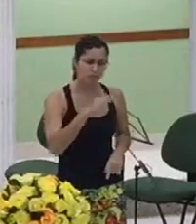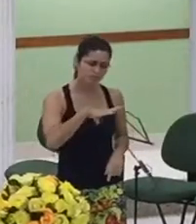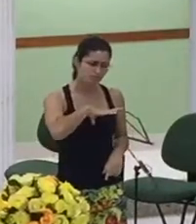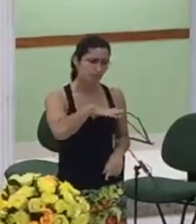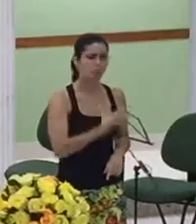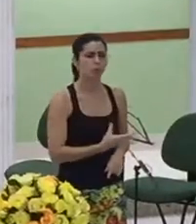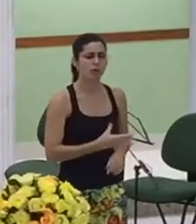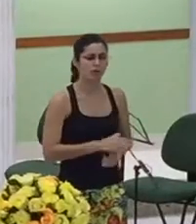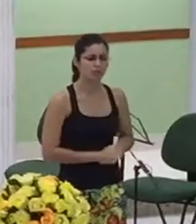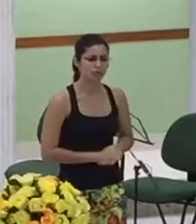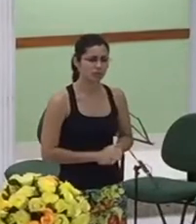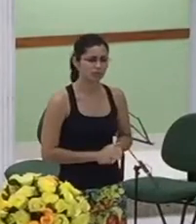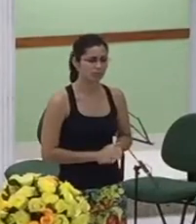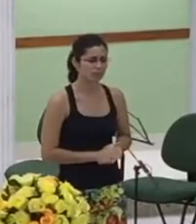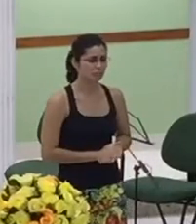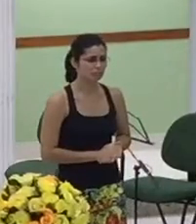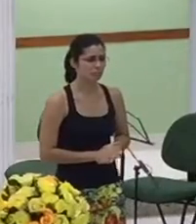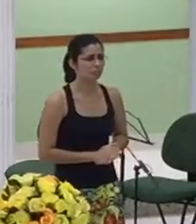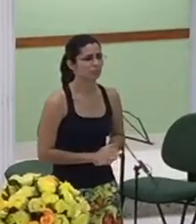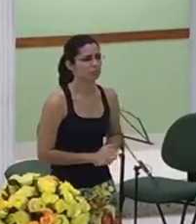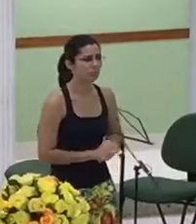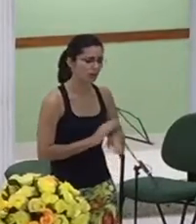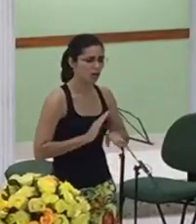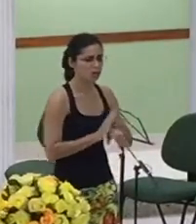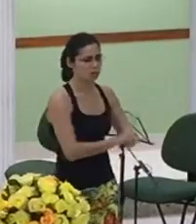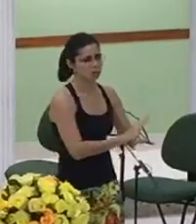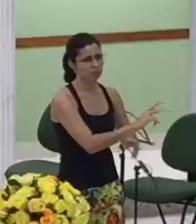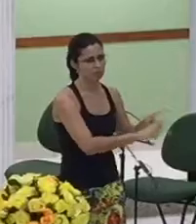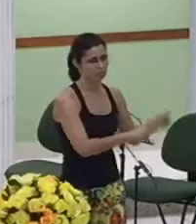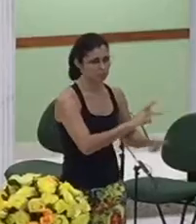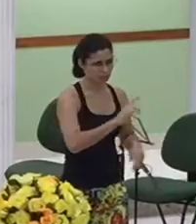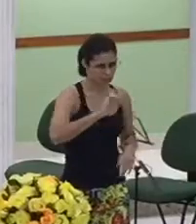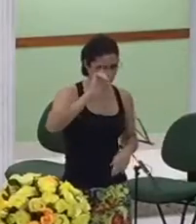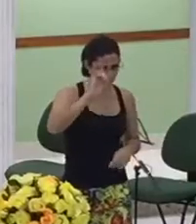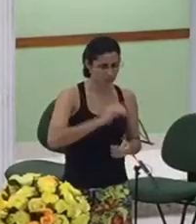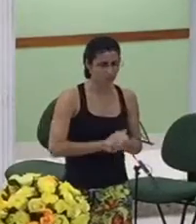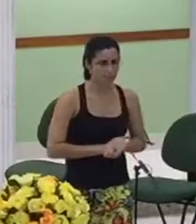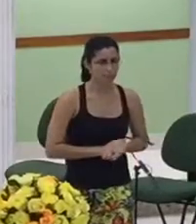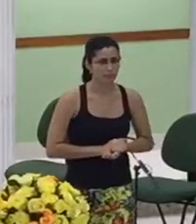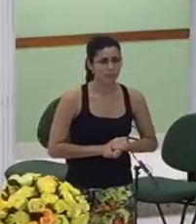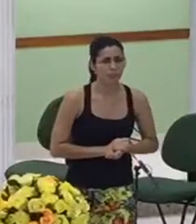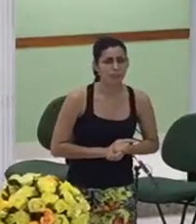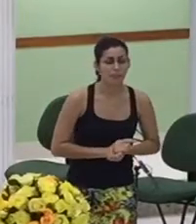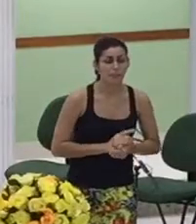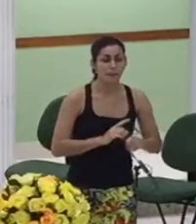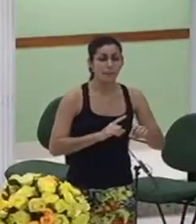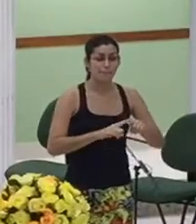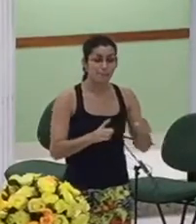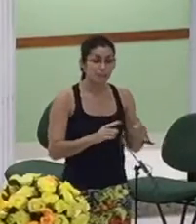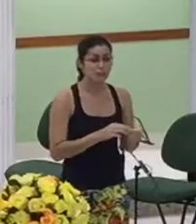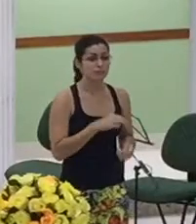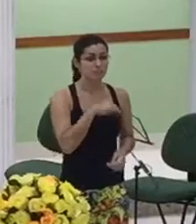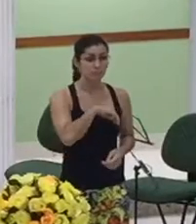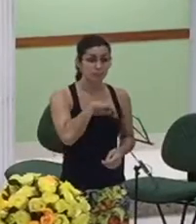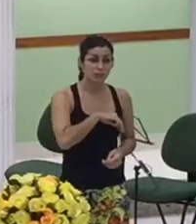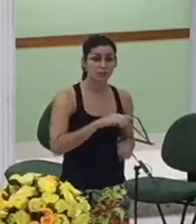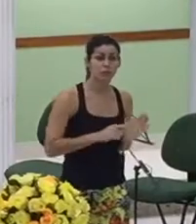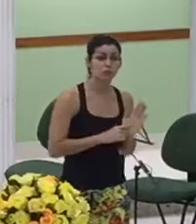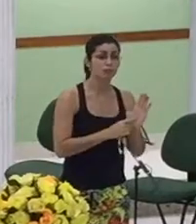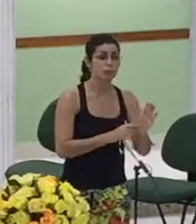de Deus e então Hebreus no capítulo 11 versículo 31 diz assim pela fé a ave a meretriz não pereceu